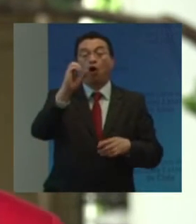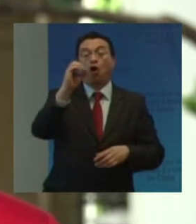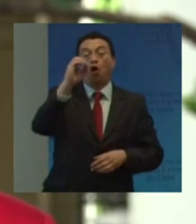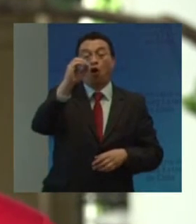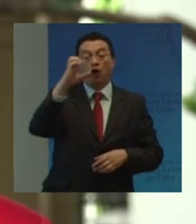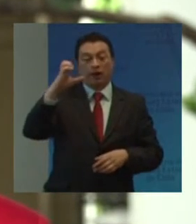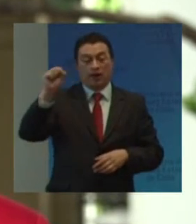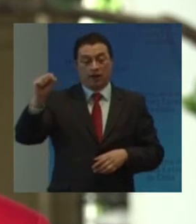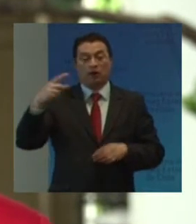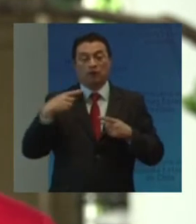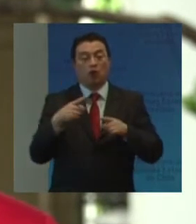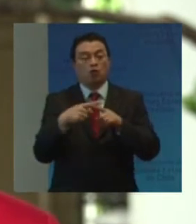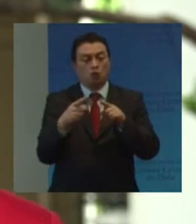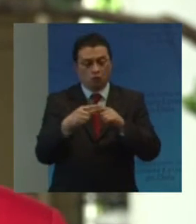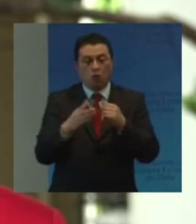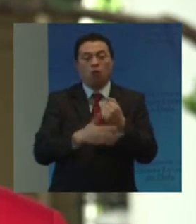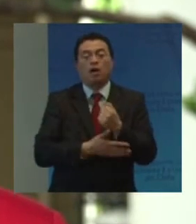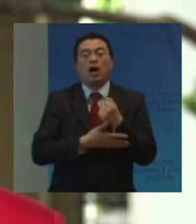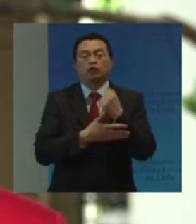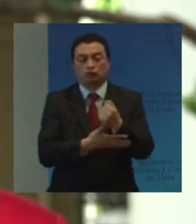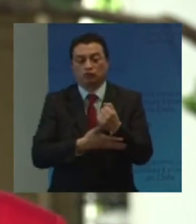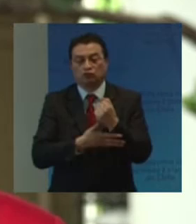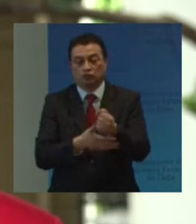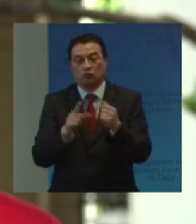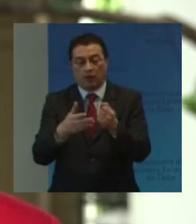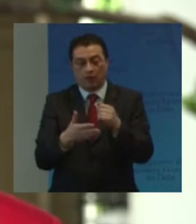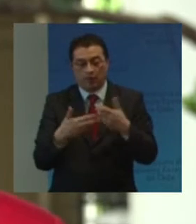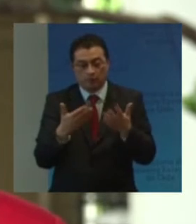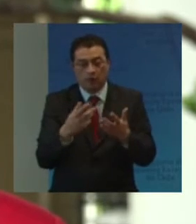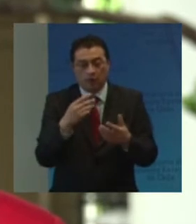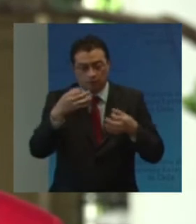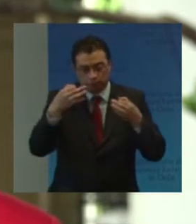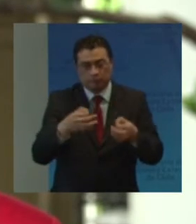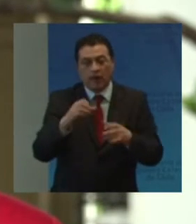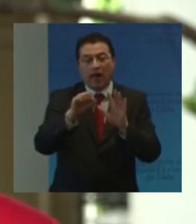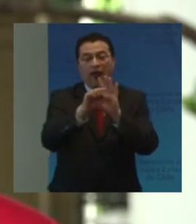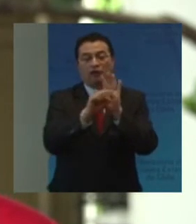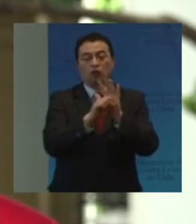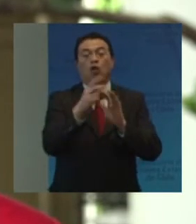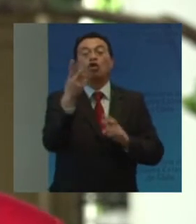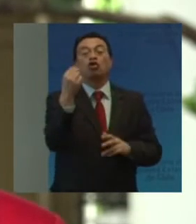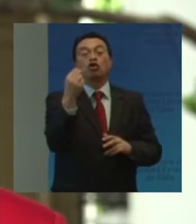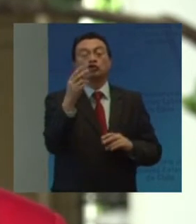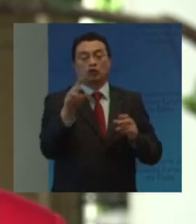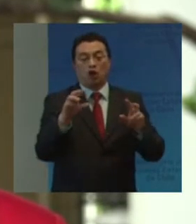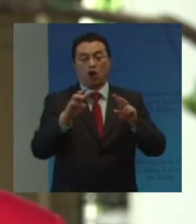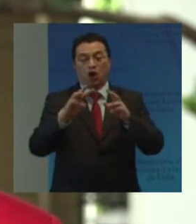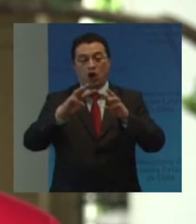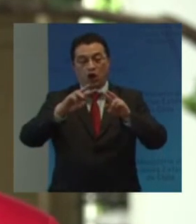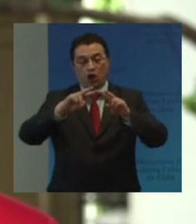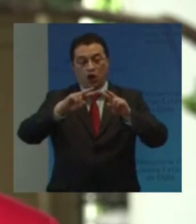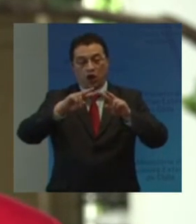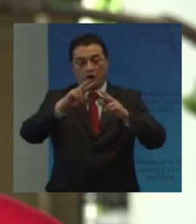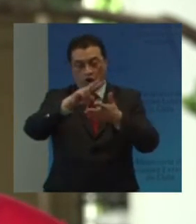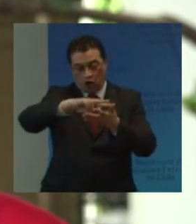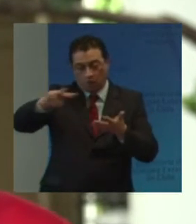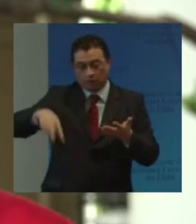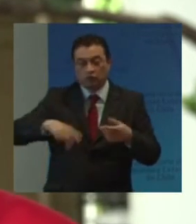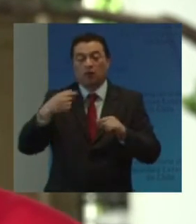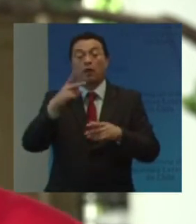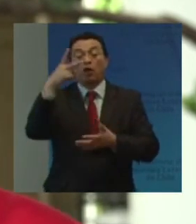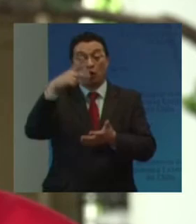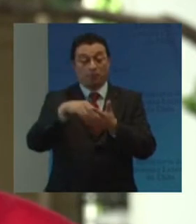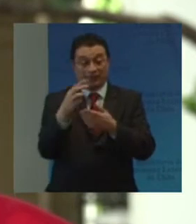Se han gestado Importantes contribuciones Hacia la implementación Efectiva Del artículo 12 De la Convención Al haberse constituido En el año